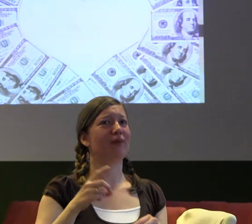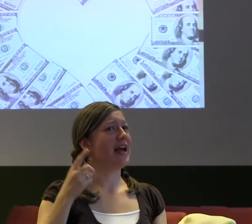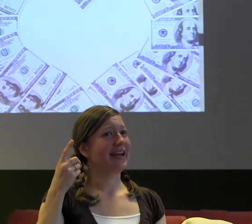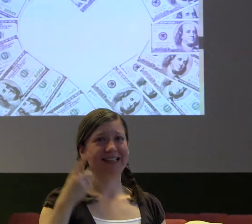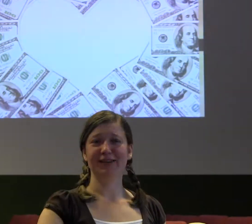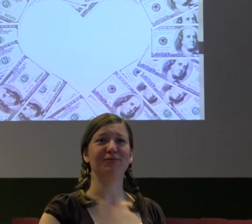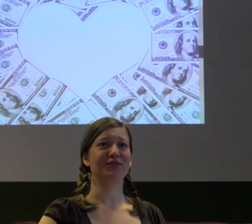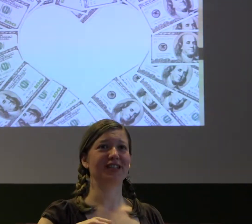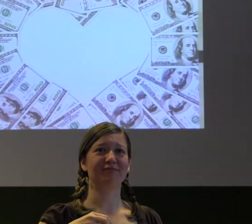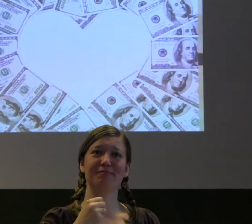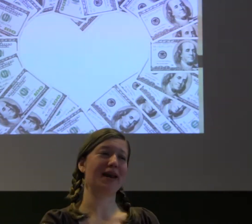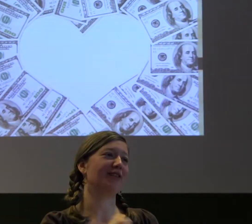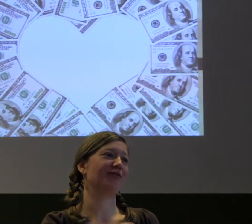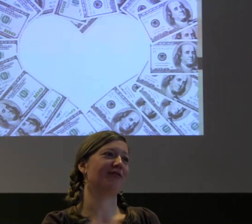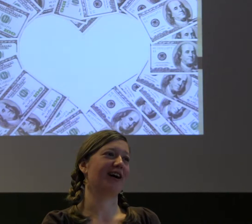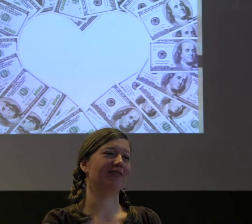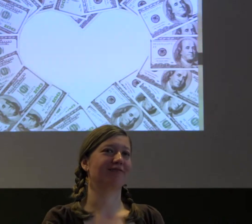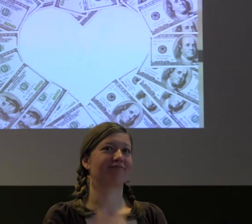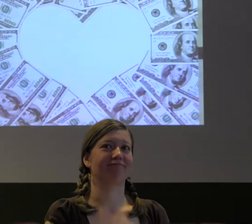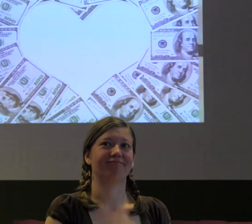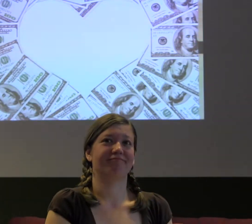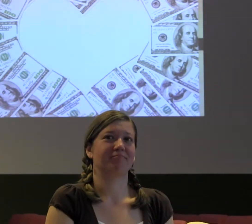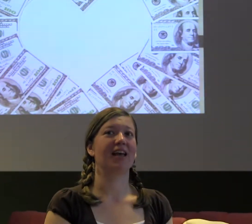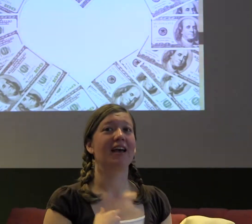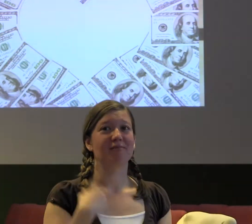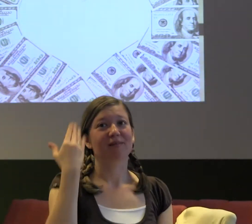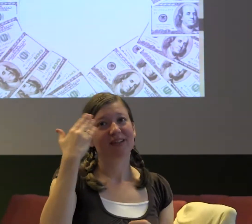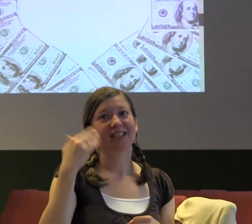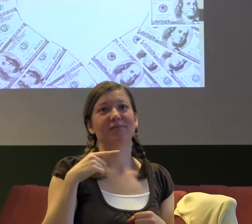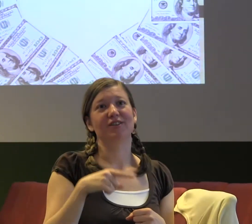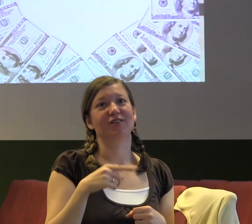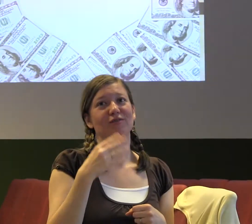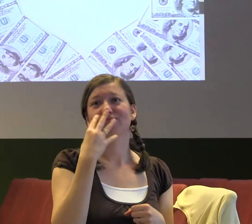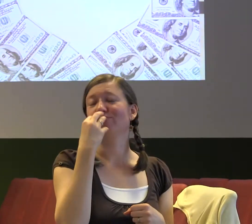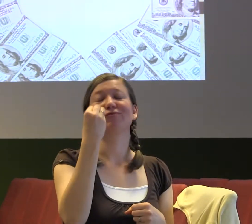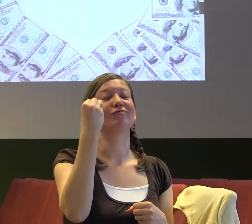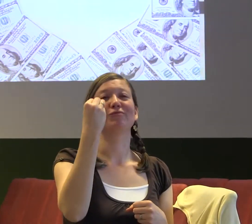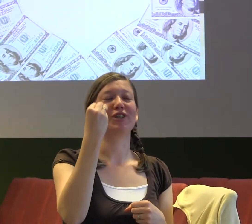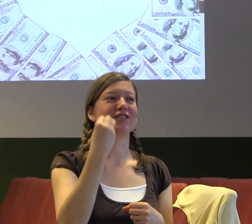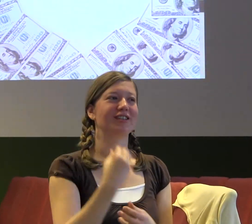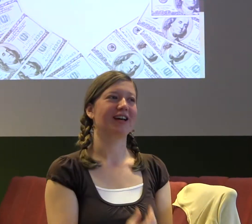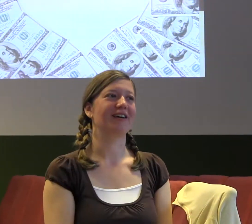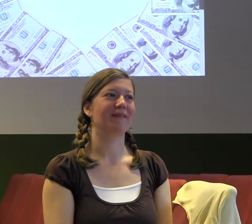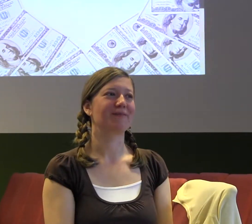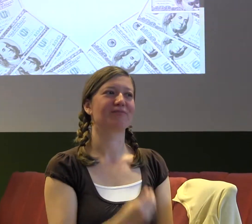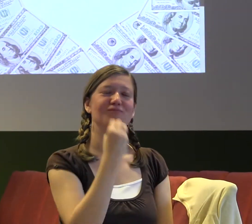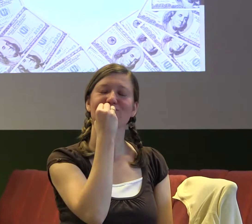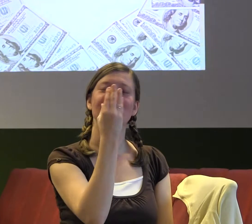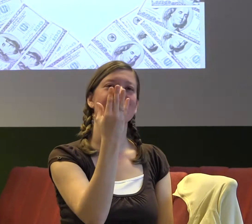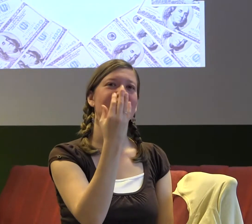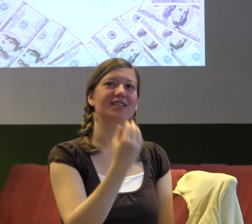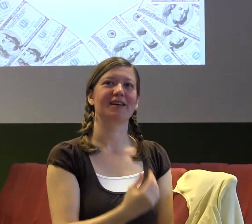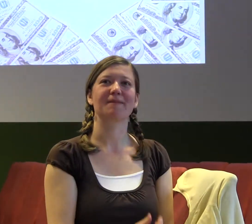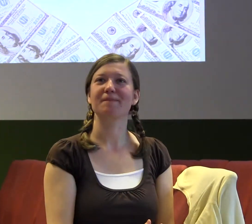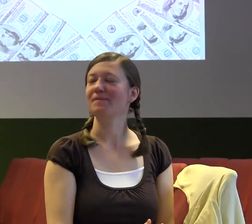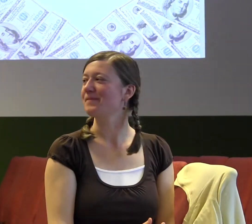válet si šínky někde na Bahamách. A myslíme se, že to bylo úžasné, ale mně se tak trošku zdá z Bible a z toho, co